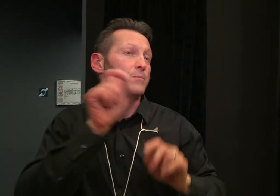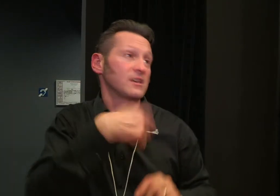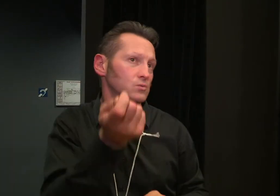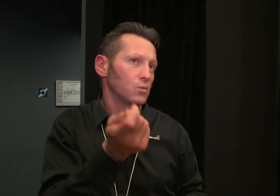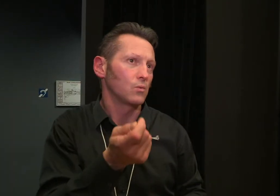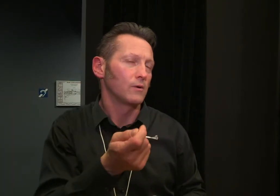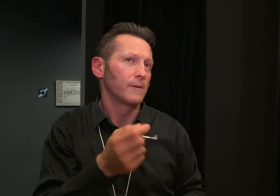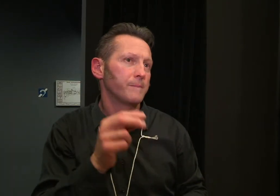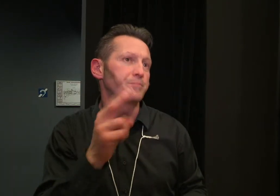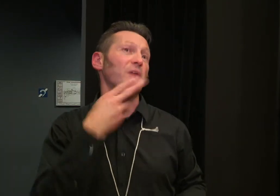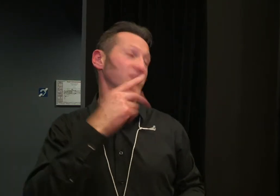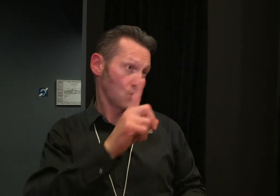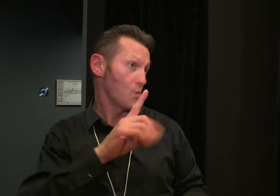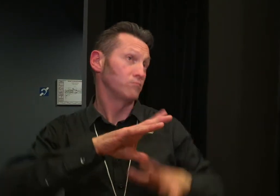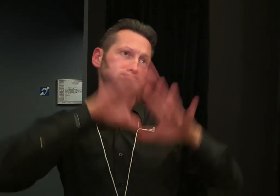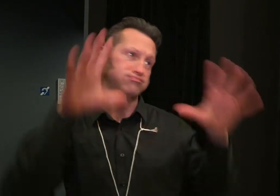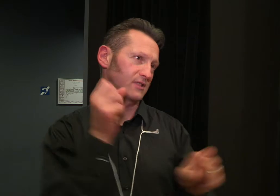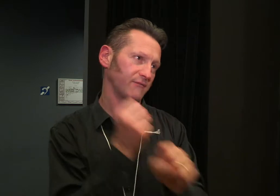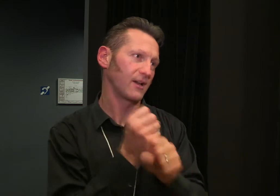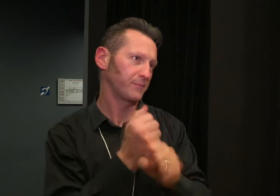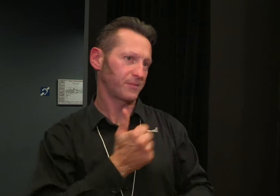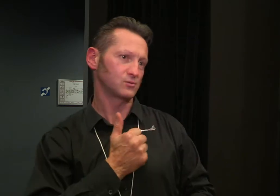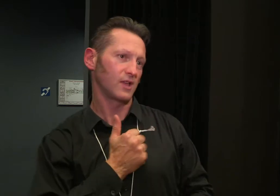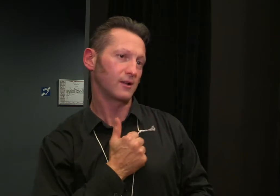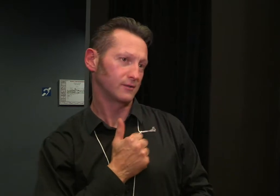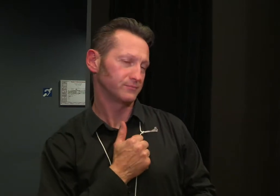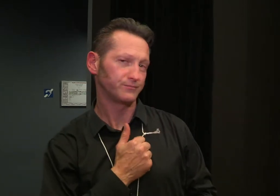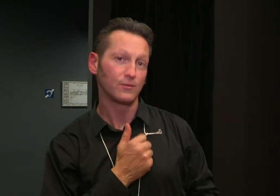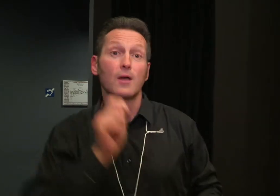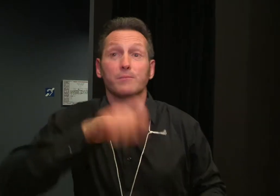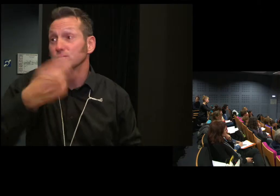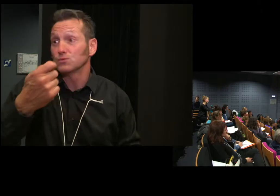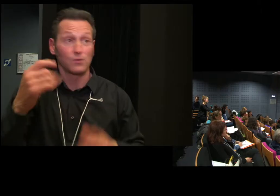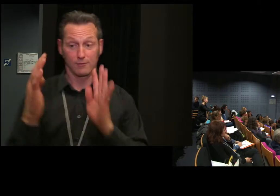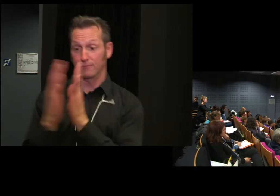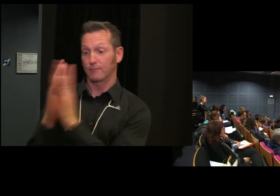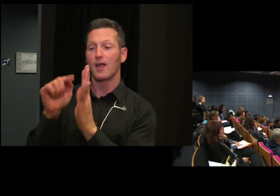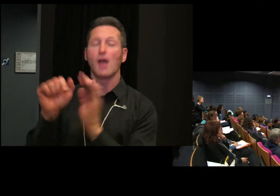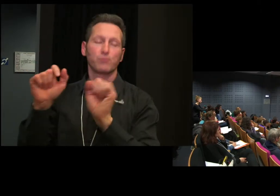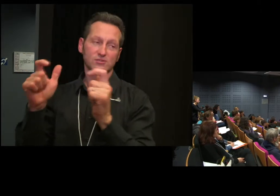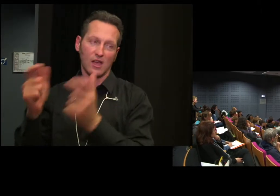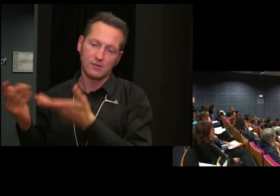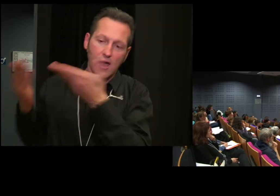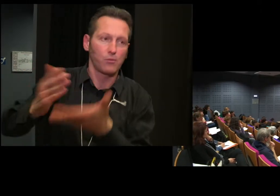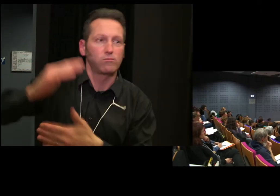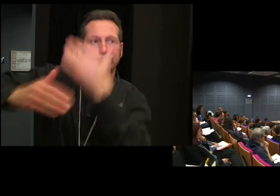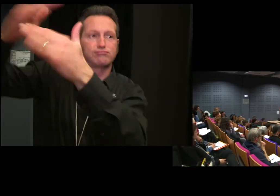Puis, tous les soirs, à la maison, il faut s'entraîner. C'est un travail personnel important. Et le fait de rencontrer des sourds permet aussi de s'améliorer.